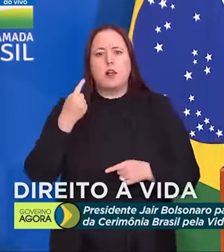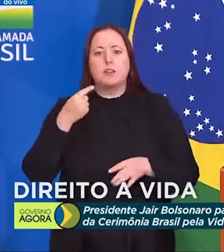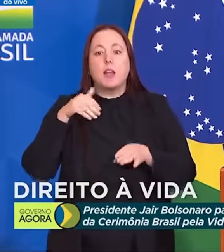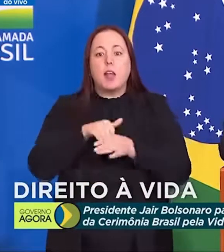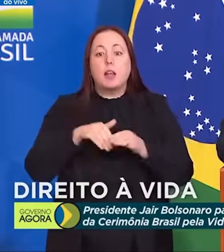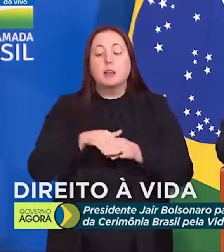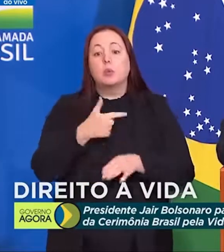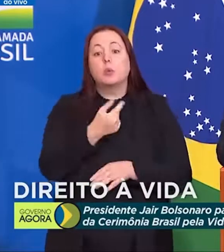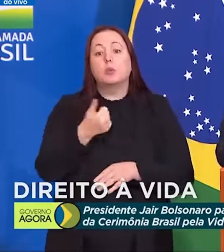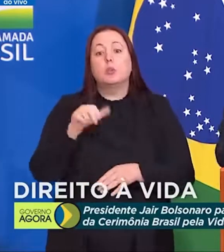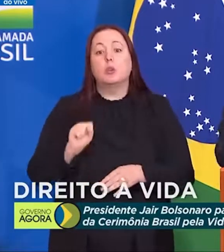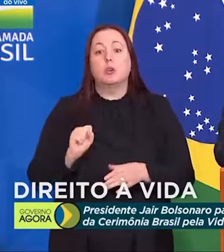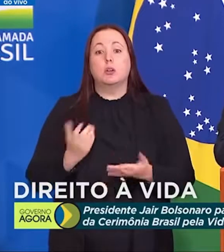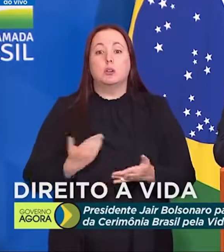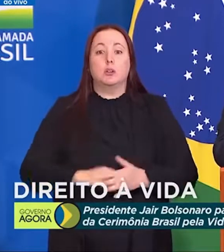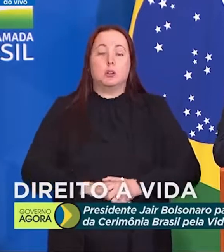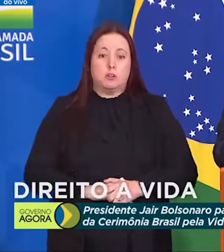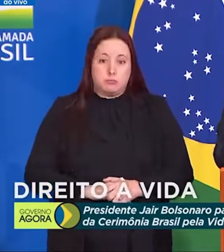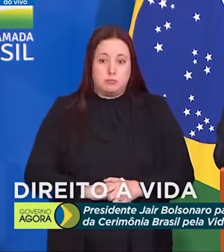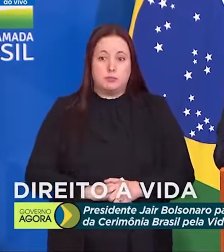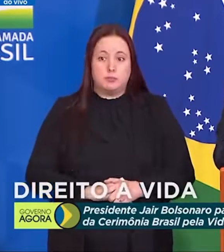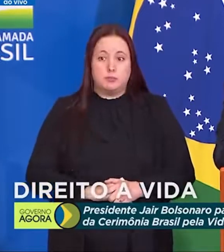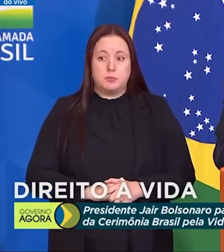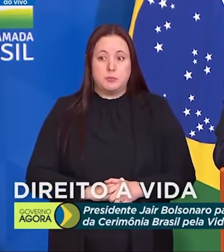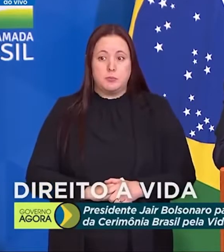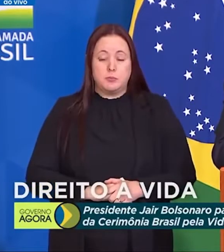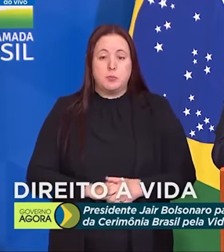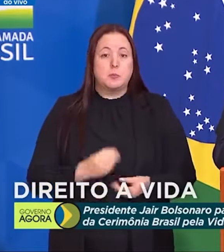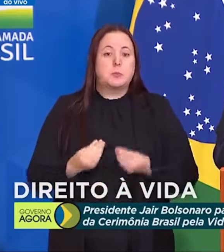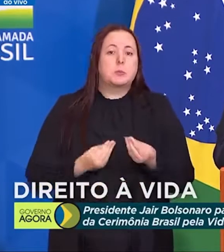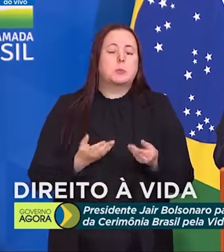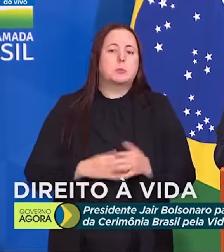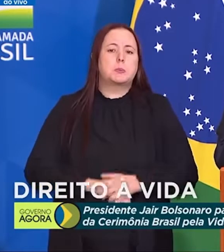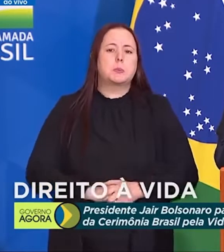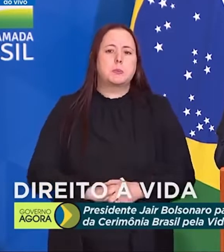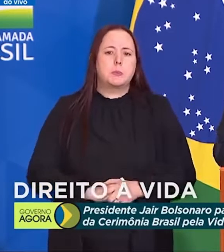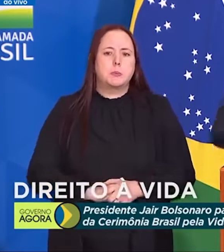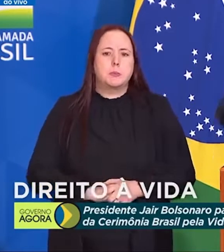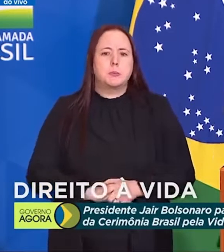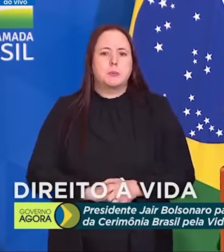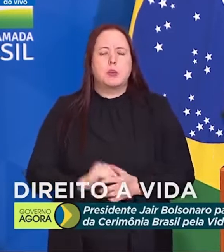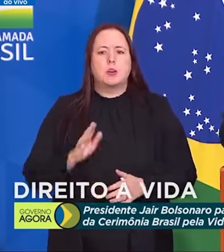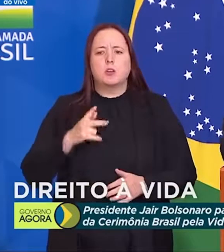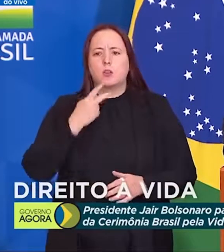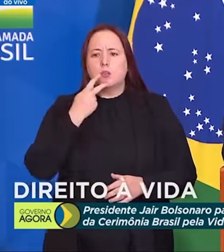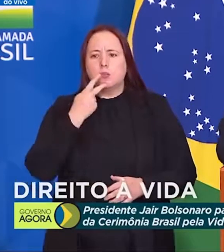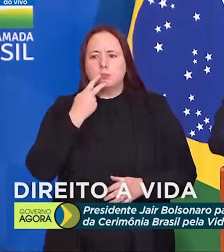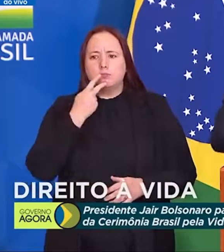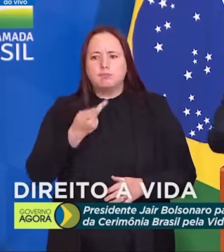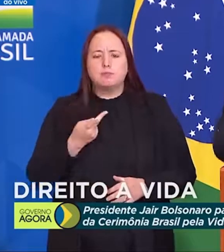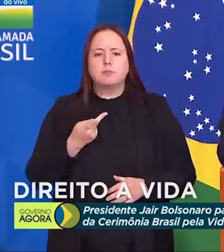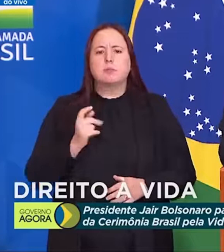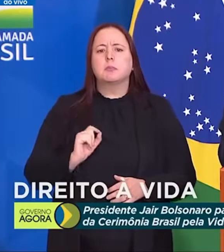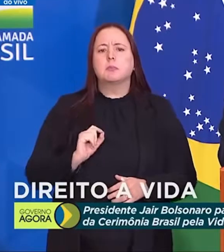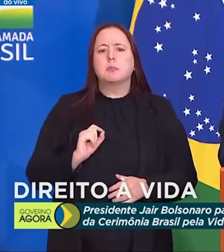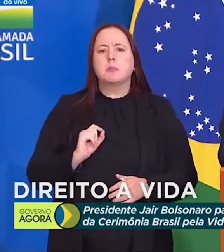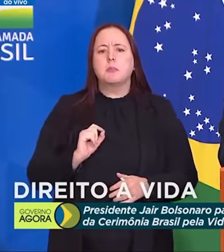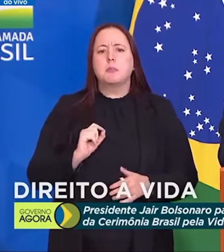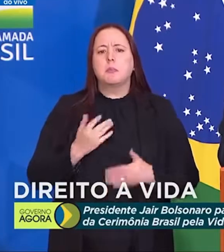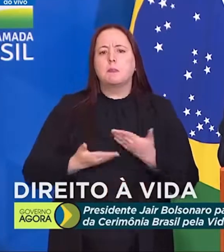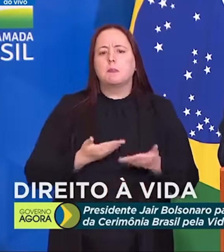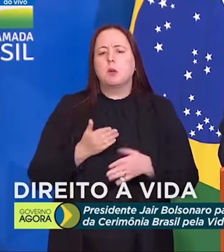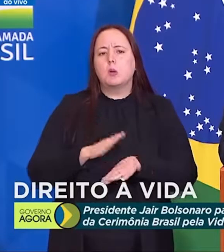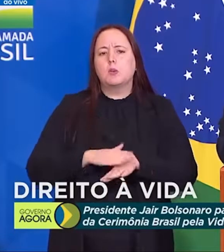2018. E quando apertava o número 1, já aparecia o 13 na tela e concluía a